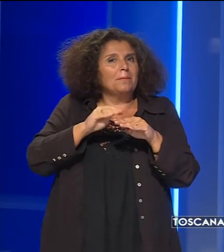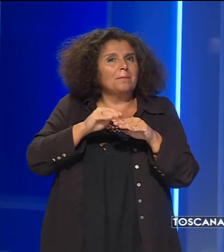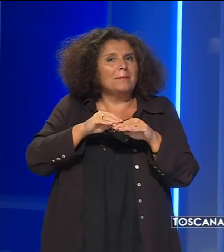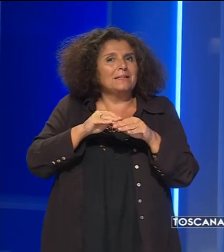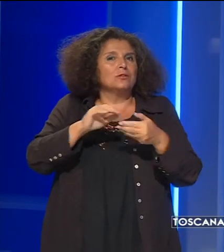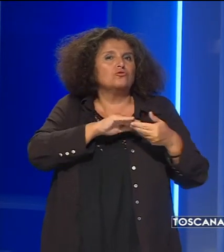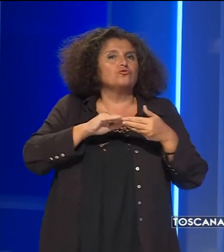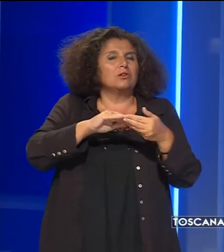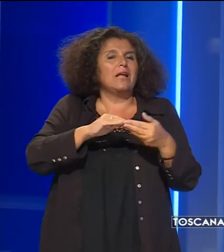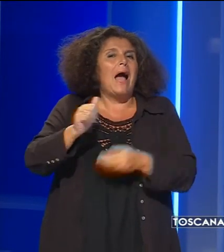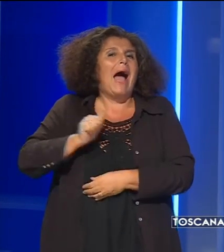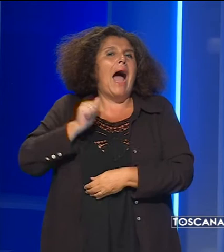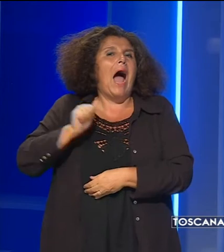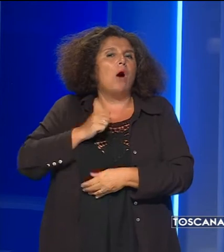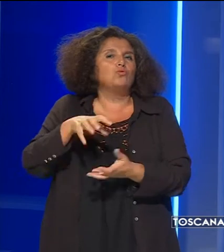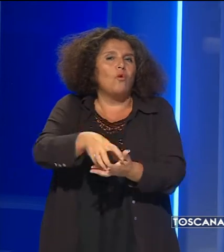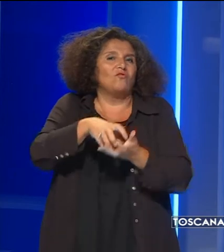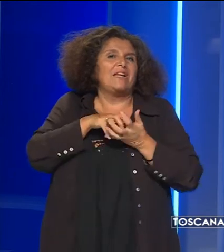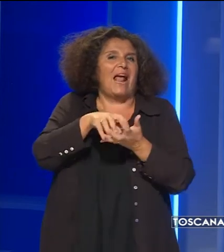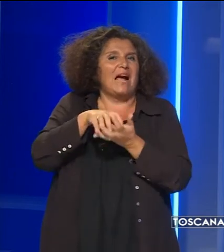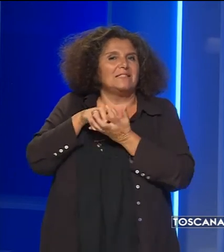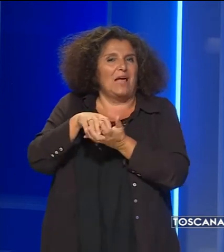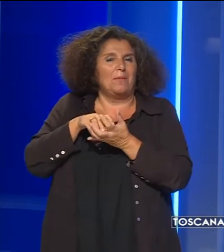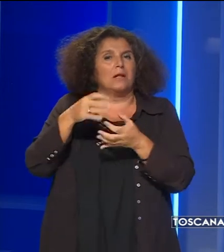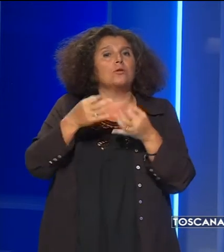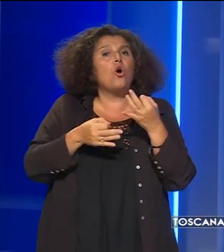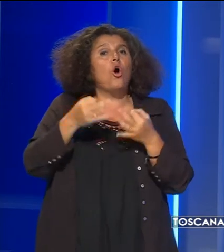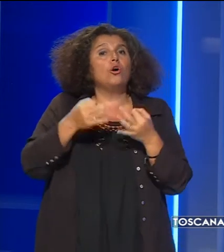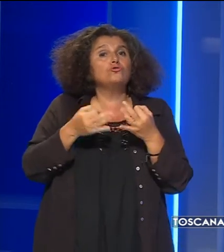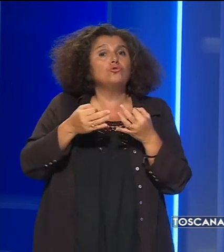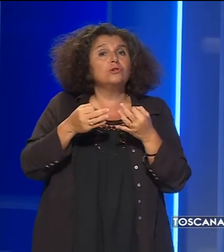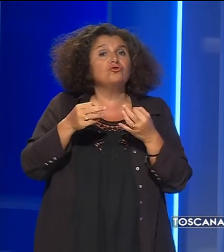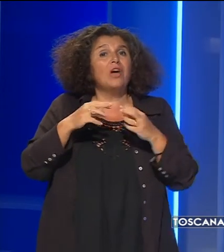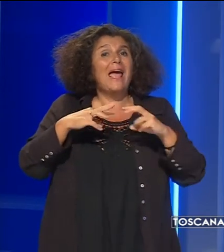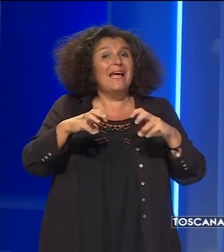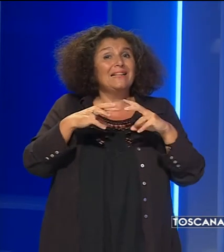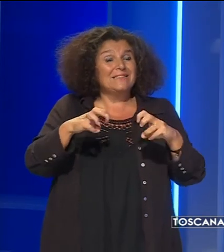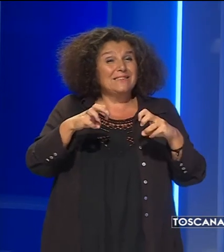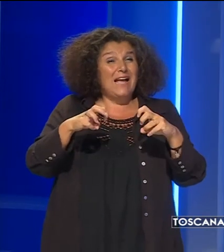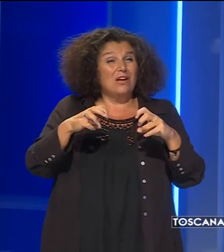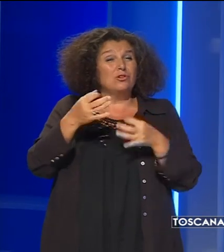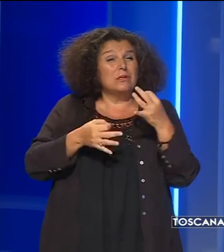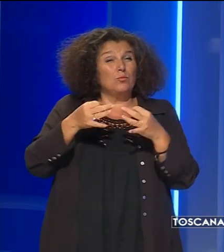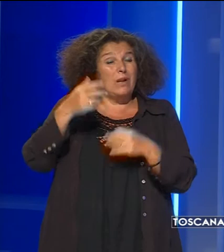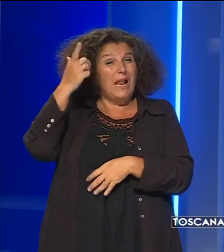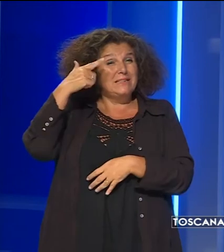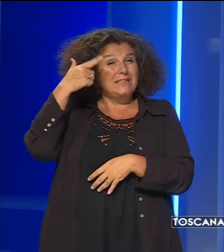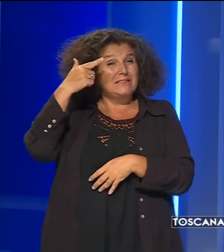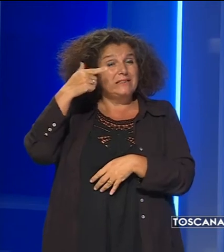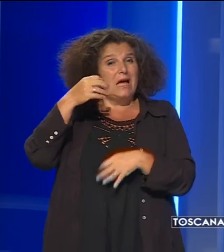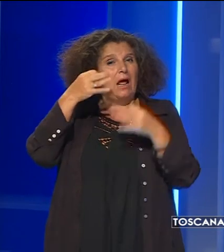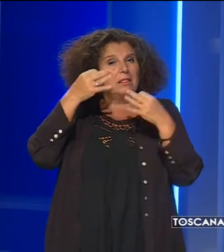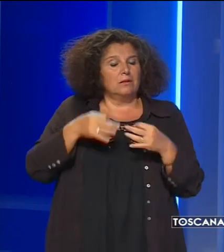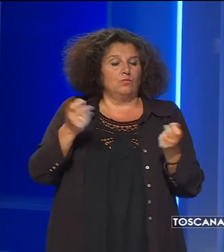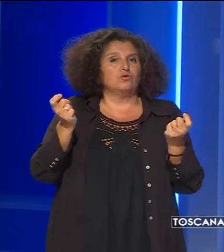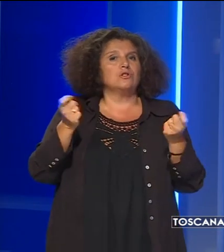forma di autofinanziamento. Il giudice per le indagini preliminari del Tribunale di Siena ha quindi disposto